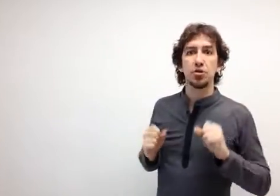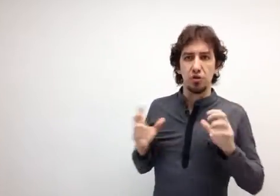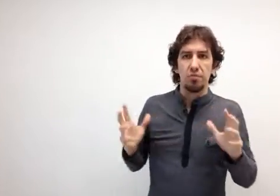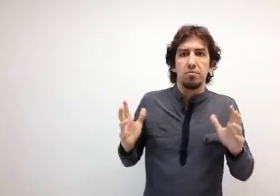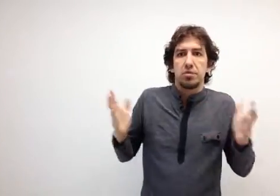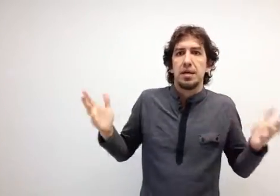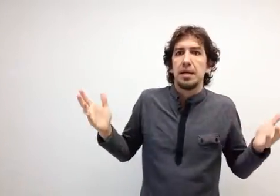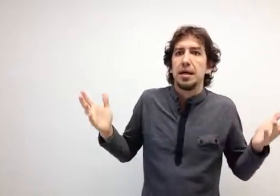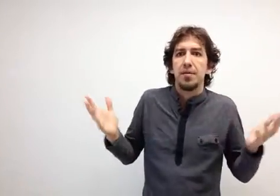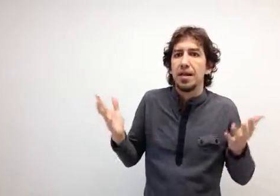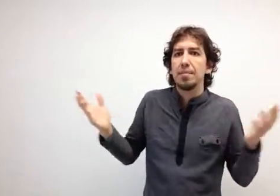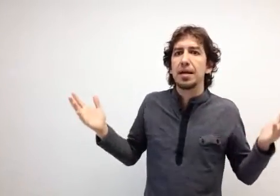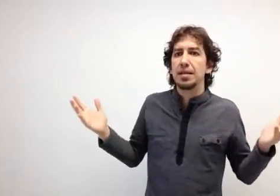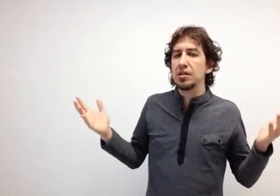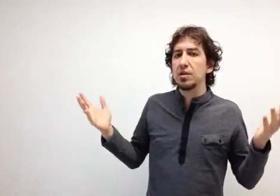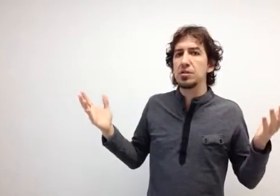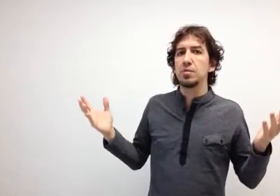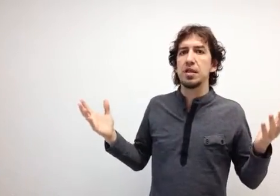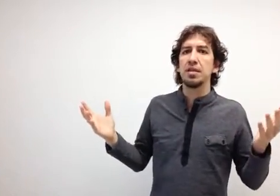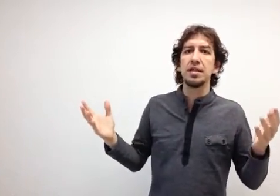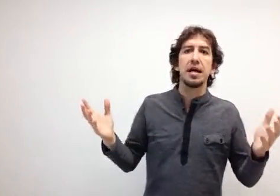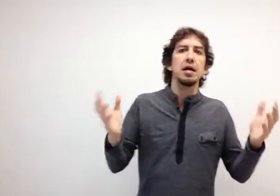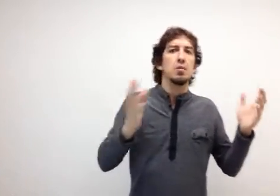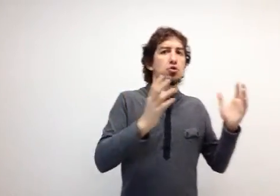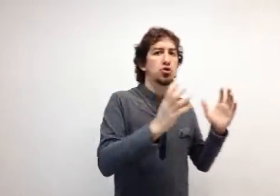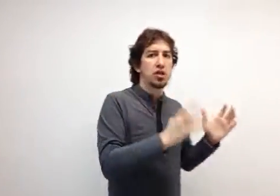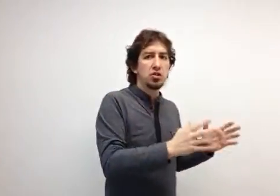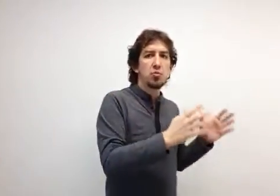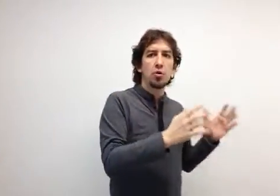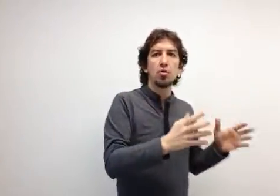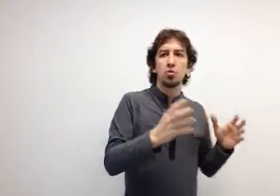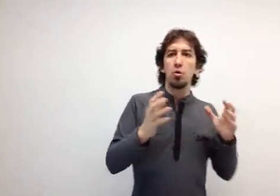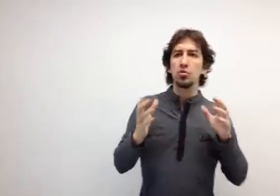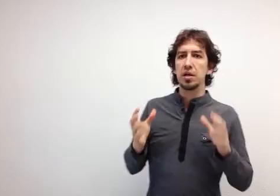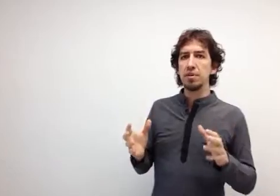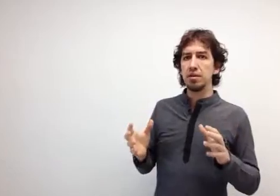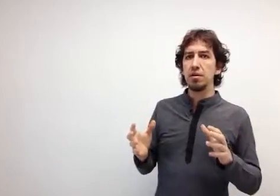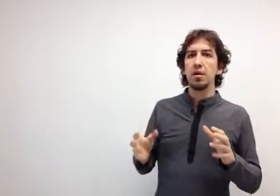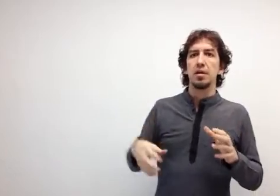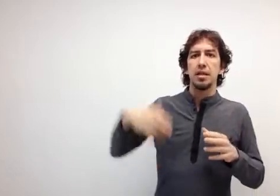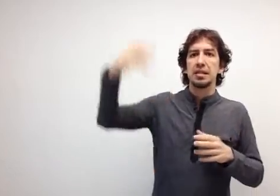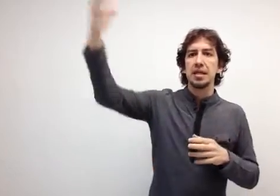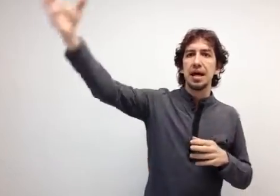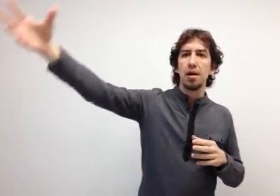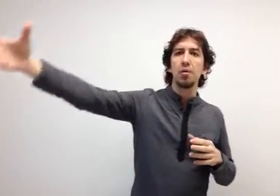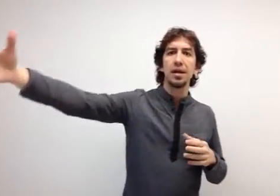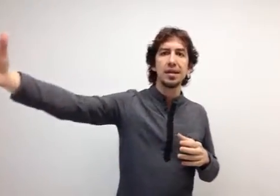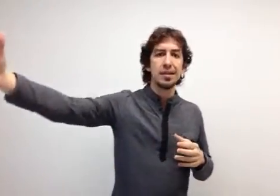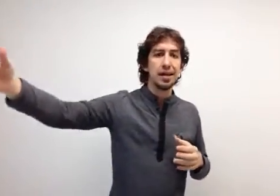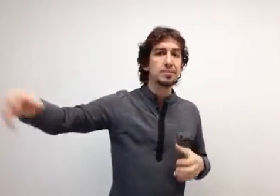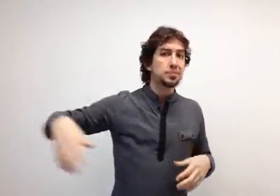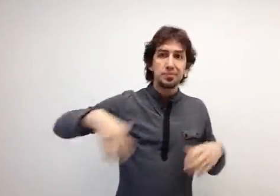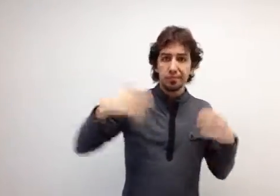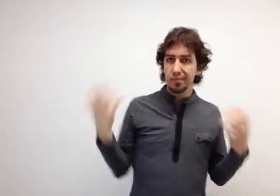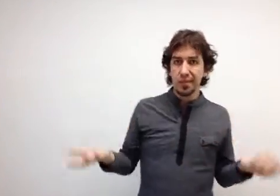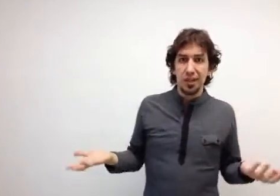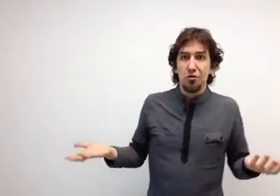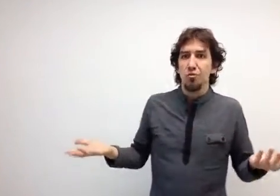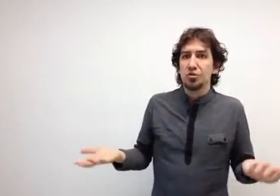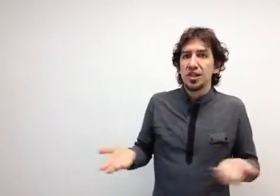Pues no, es que al final el marketing es una cosa muy sencillita. Vosotros tenéis un producto o un servicio, tenéis que llegar a un cliente y como no uséis